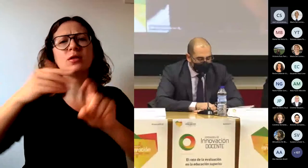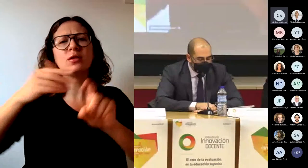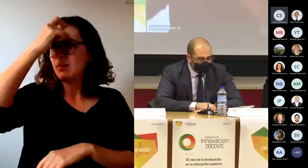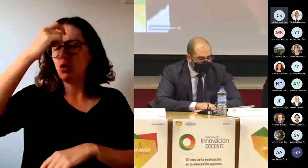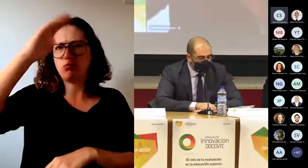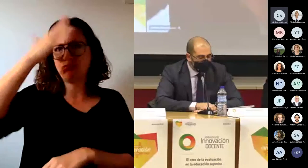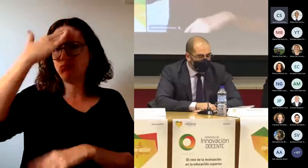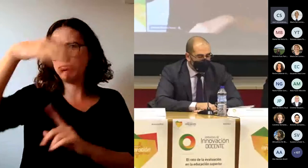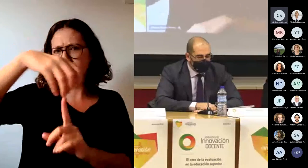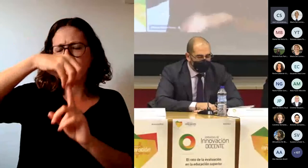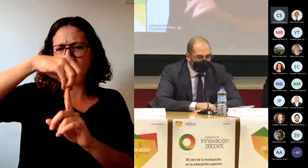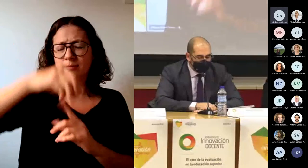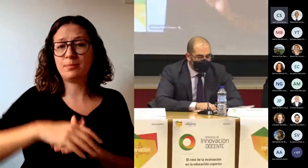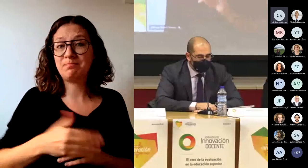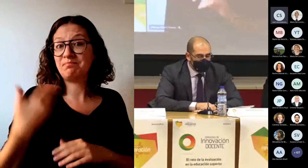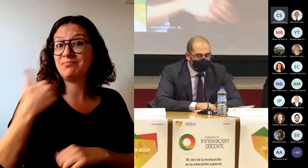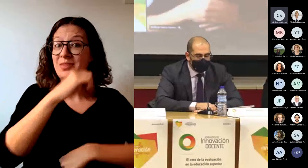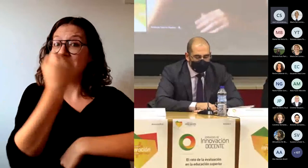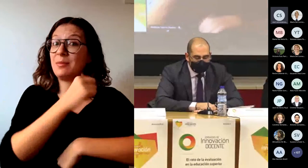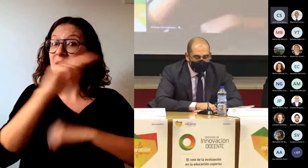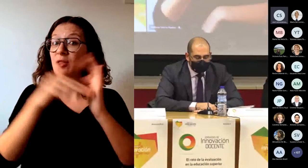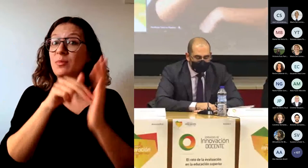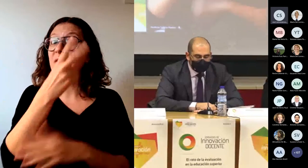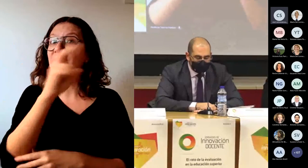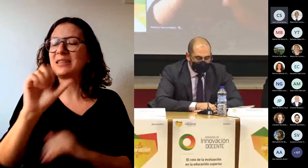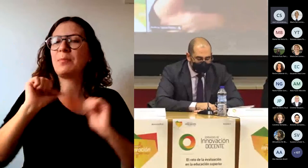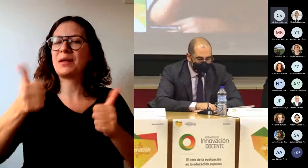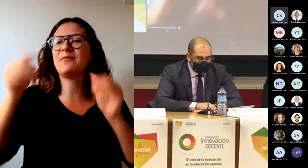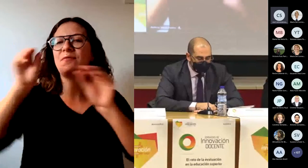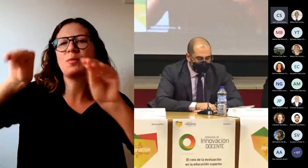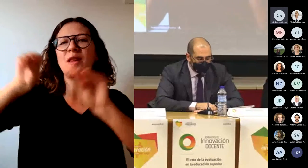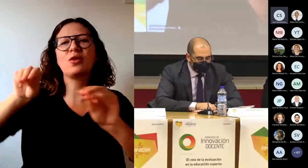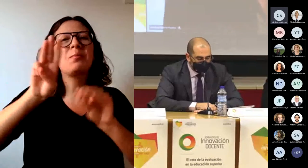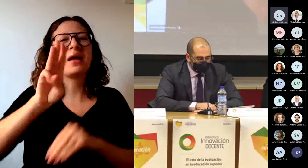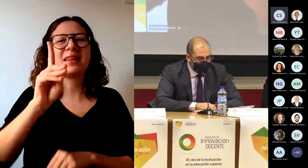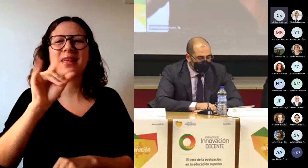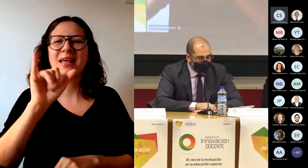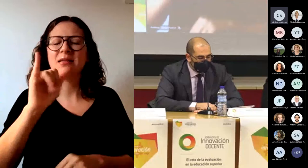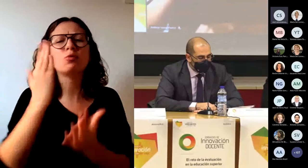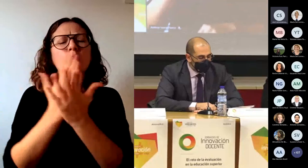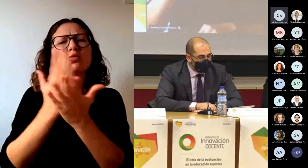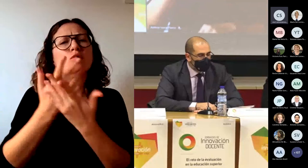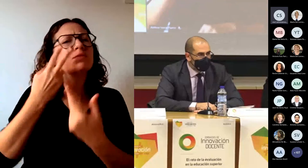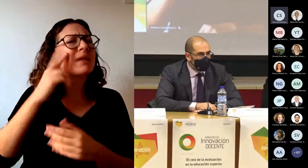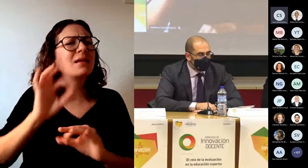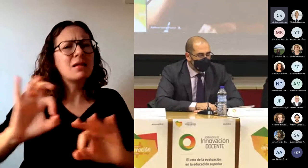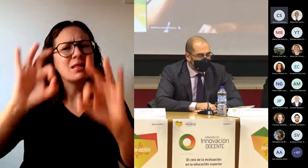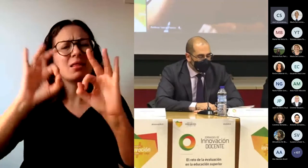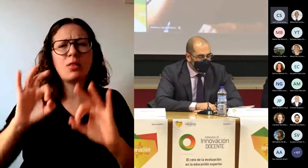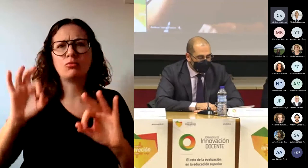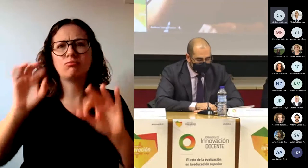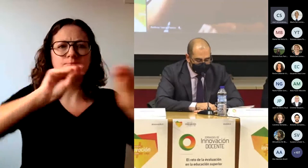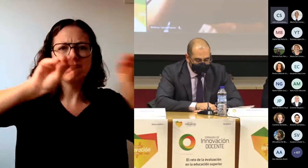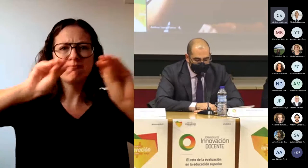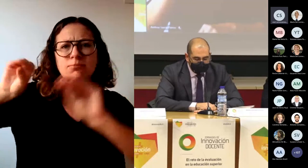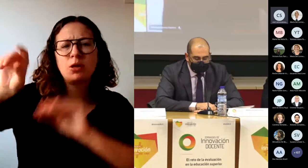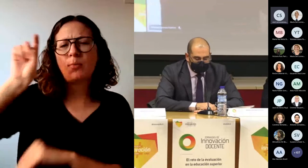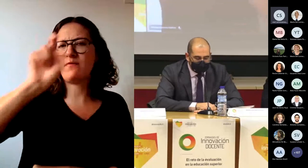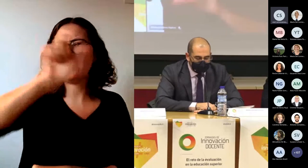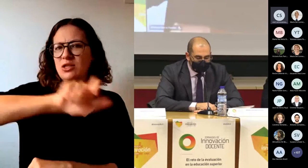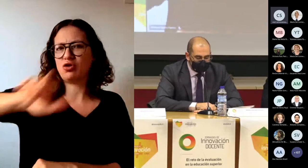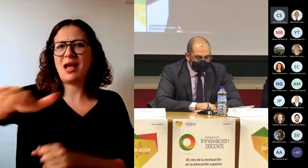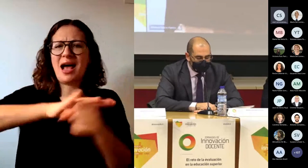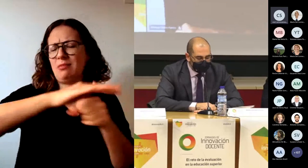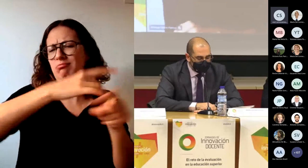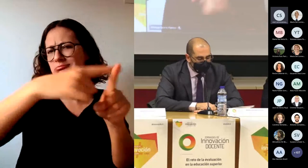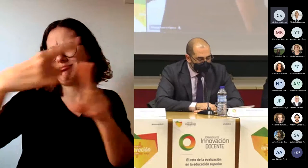2020 se inició el plan de formación del PDI, con cursos especializados para nuestros docentes en distintas áreas competenciales. La